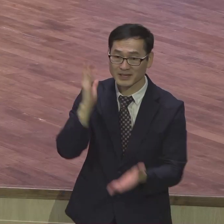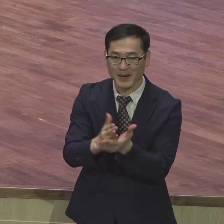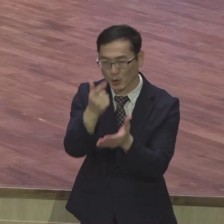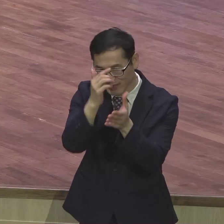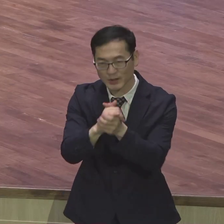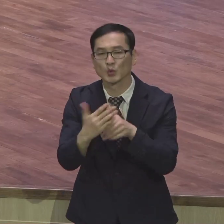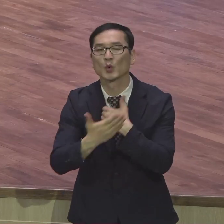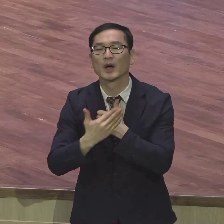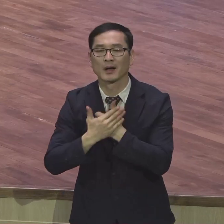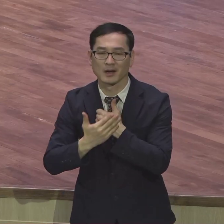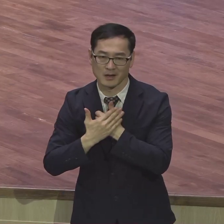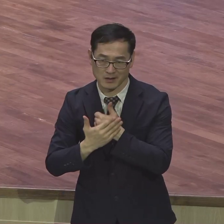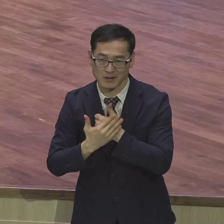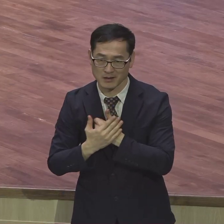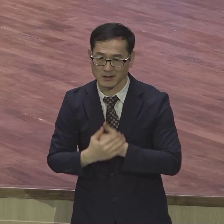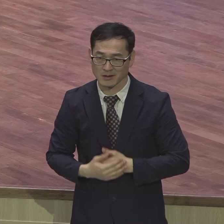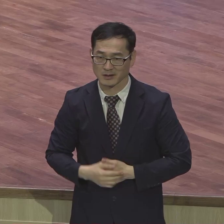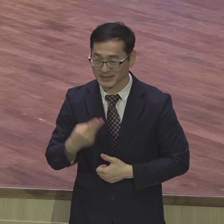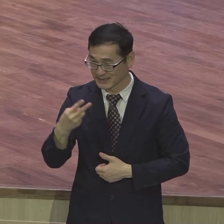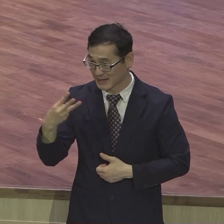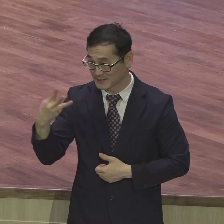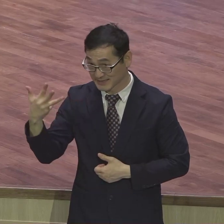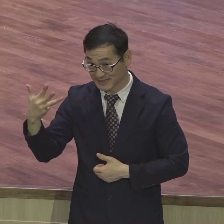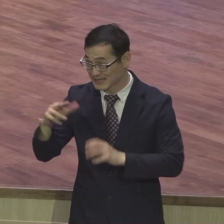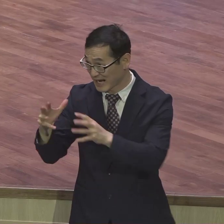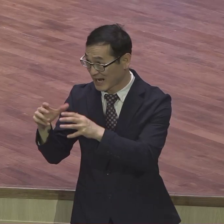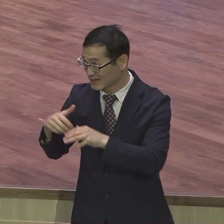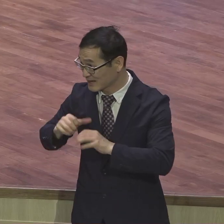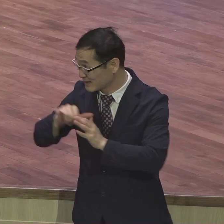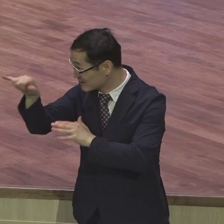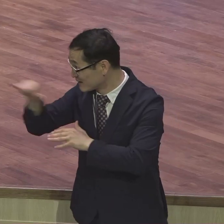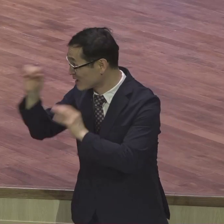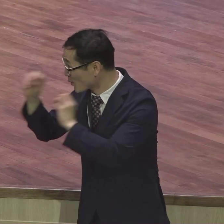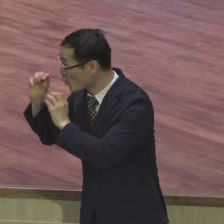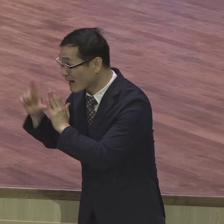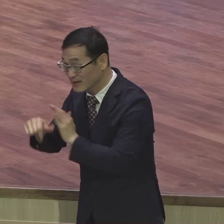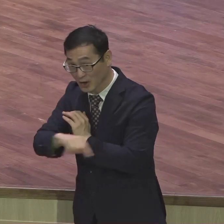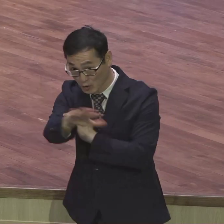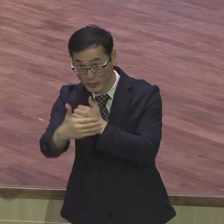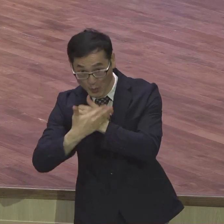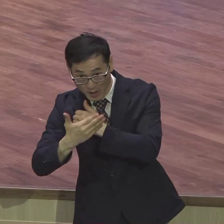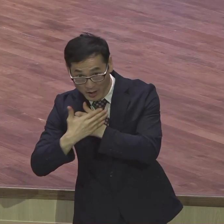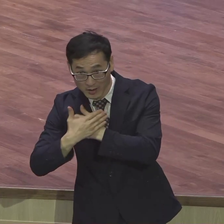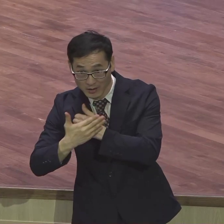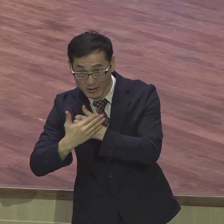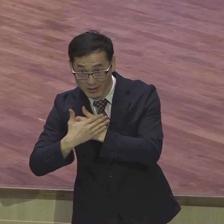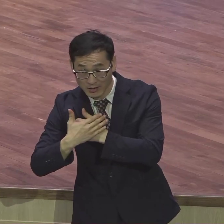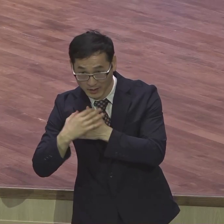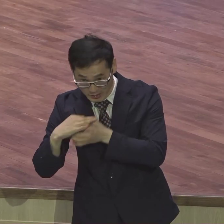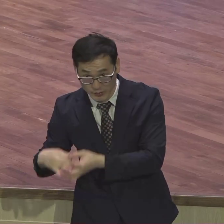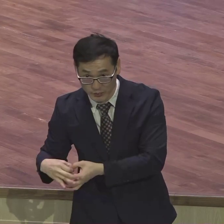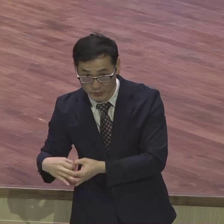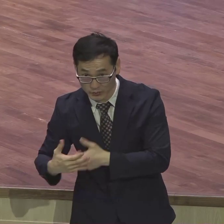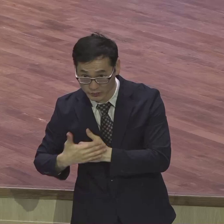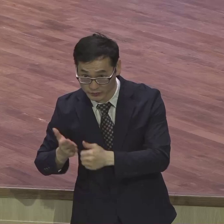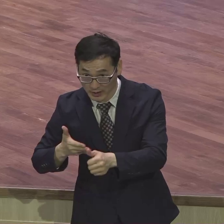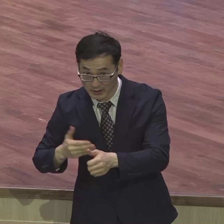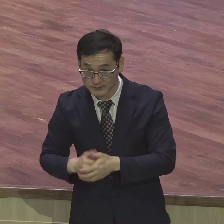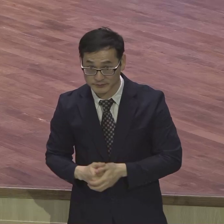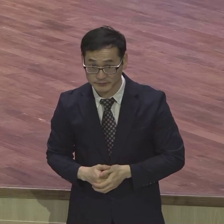앞으로 계속 이 삼십일 나라까지 다 보내주시고 바보처럼 아멘 로마 교회 내가 갔을 때 너희들이 나를 서바니아가지고